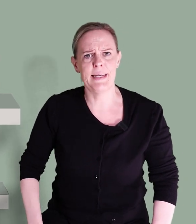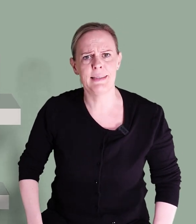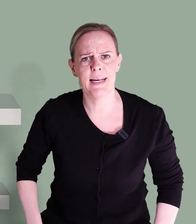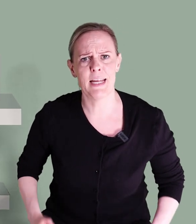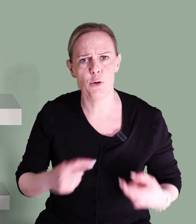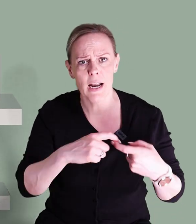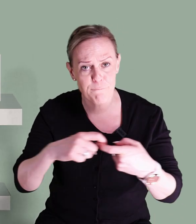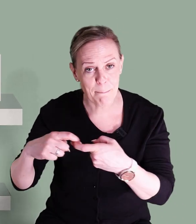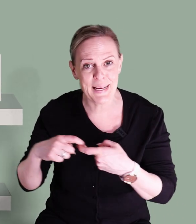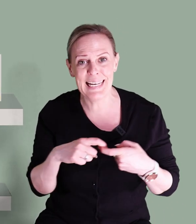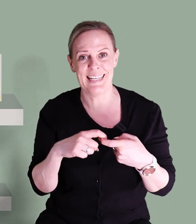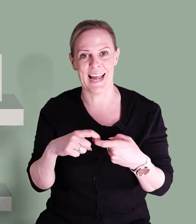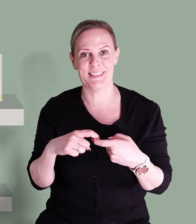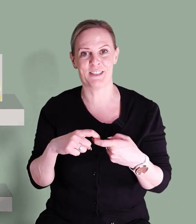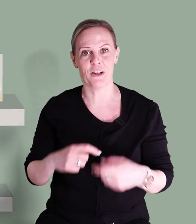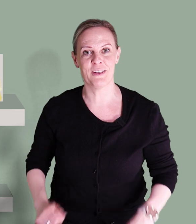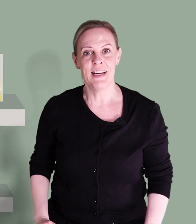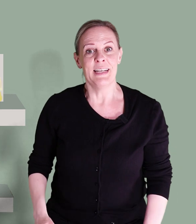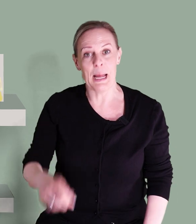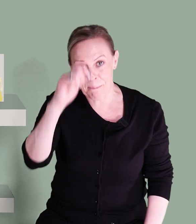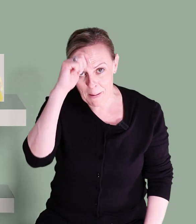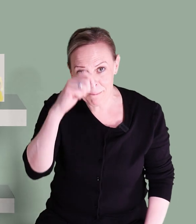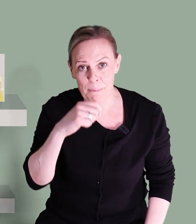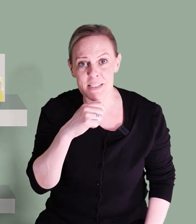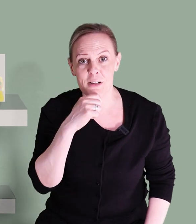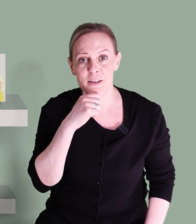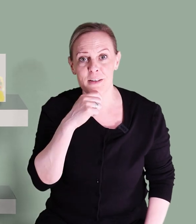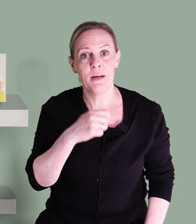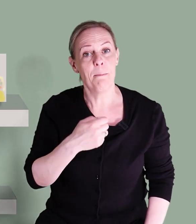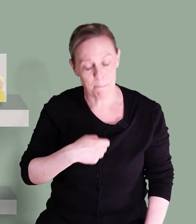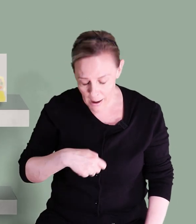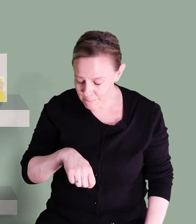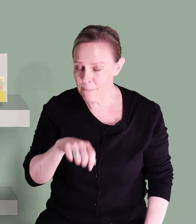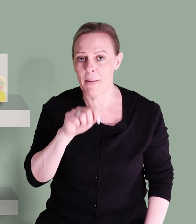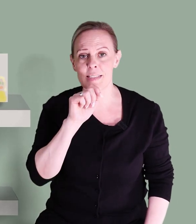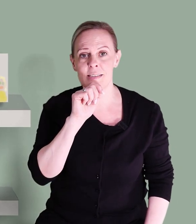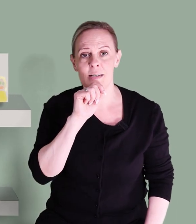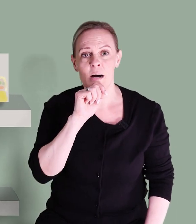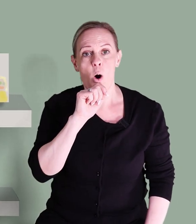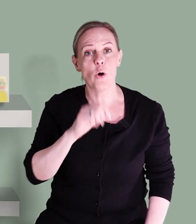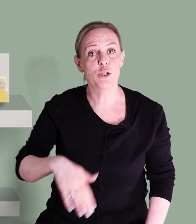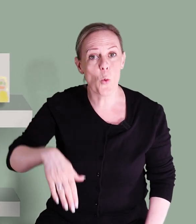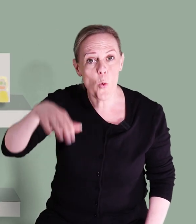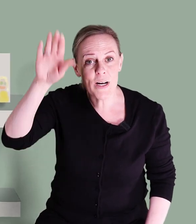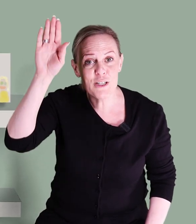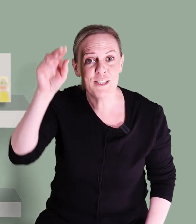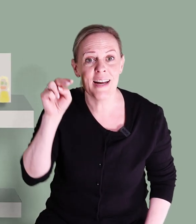egentligen är det ju hela familjens skatt. Det är pappas skatt, mammas och stora syster